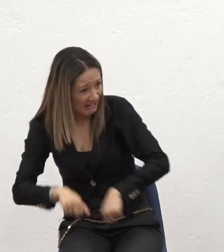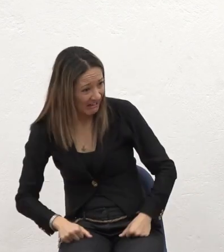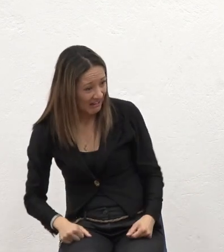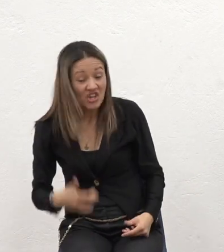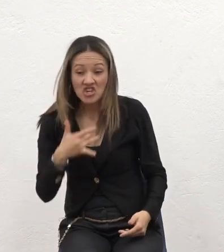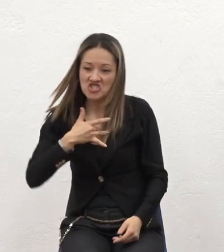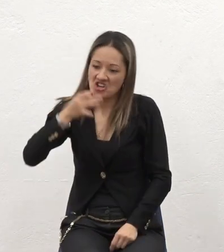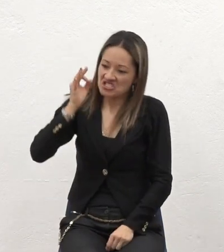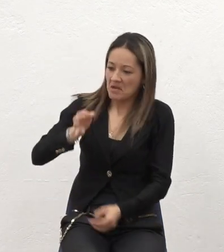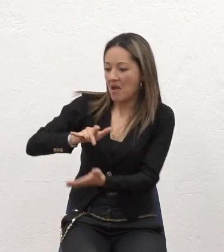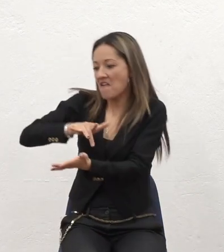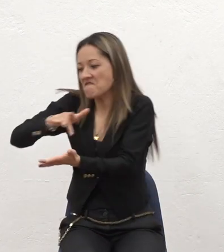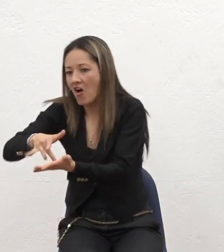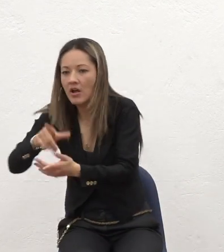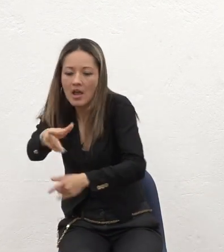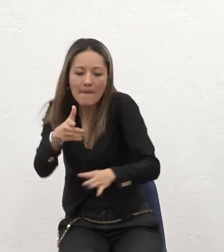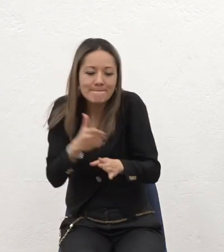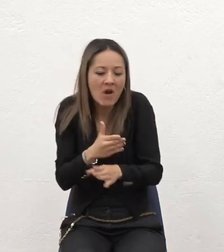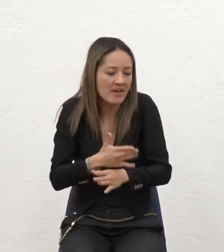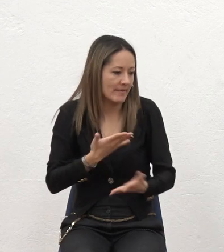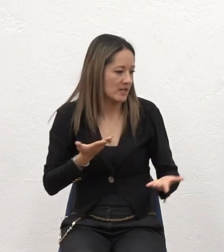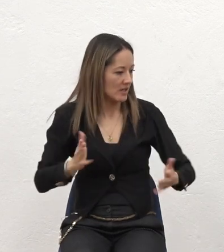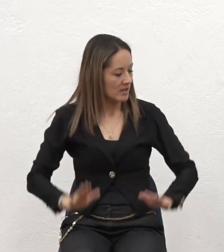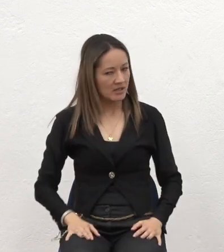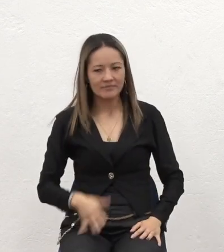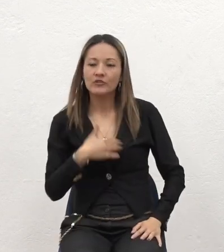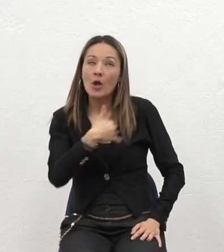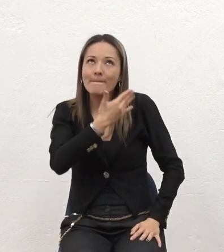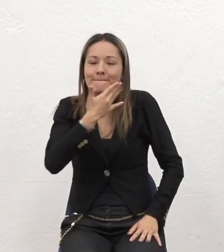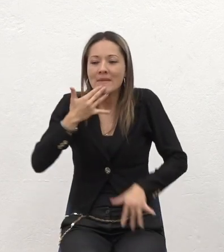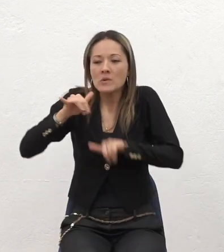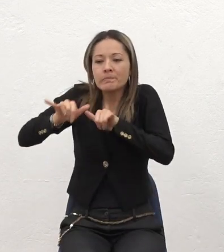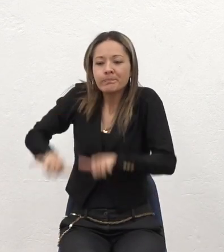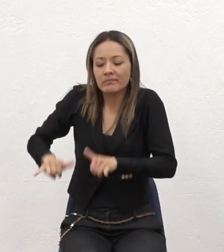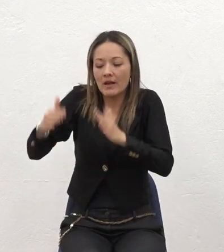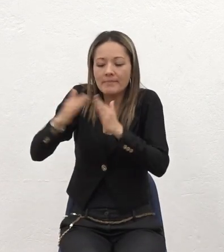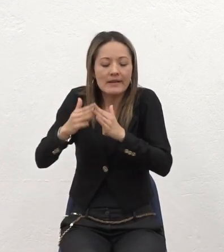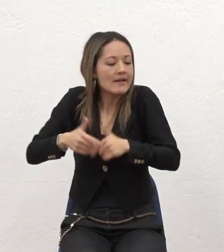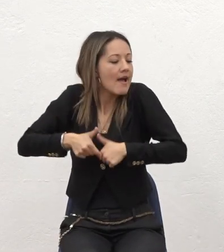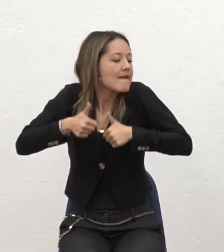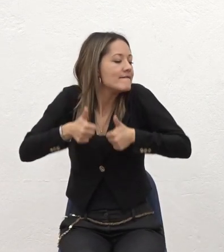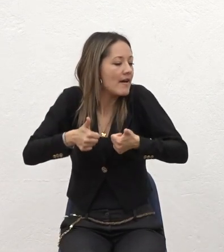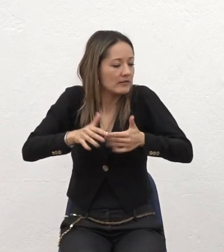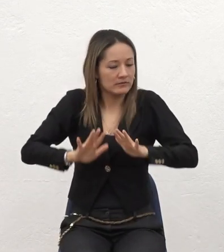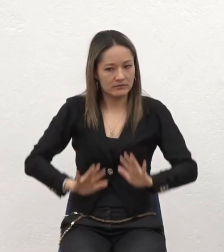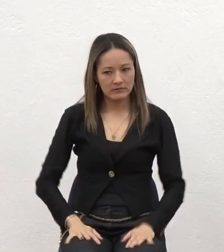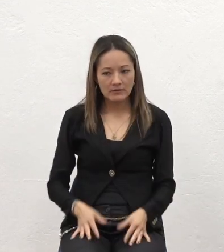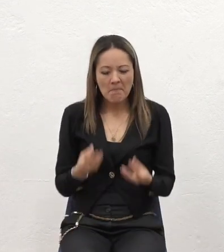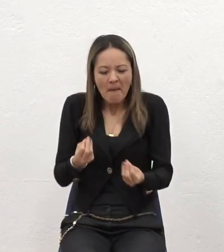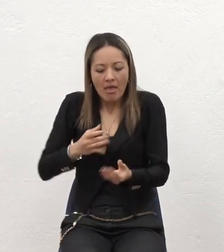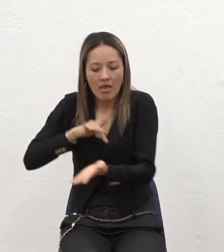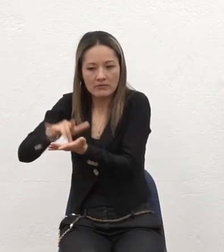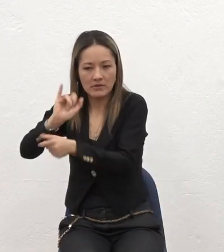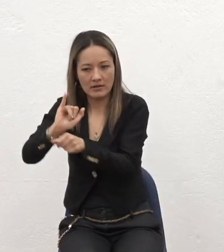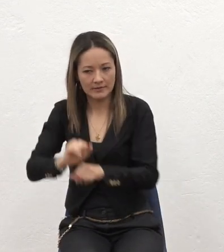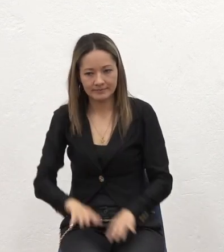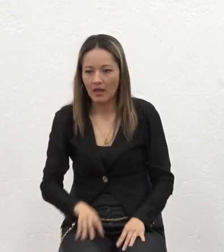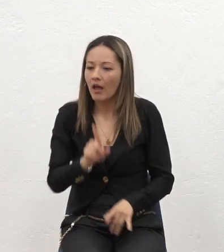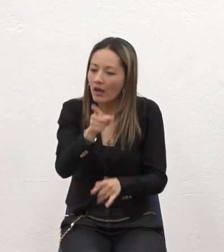Yo mejor me quedo En mi casita Con eso A mi no me pasa nada Y pues efectivamente En mi vida No